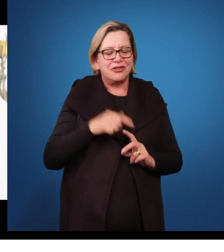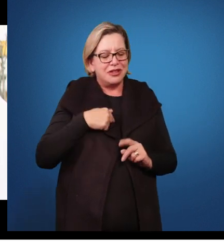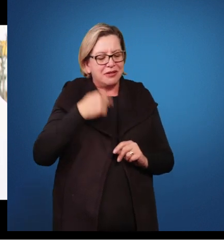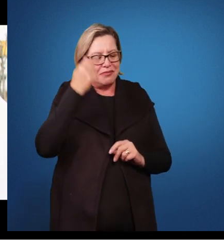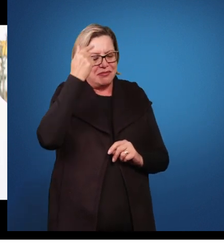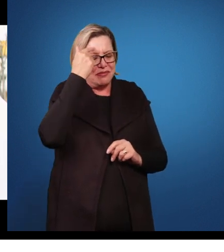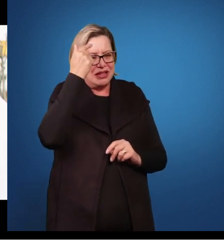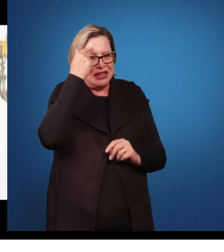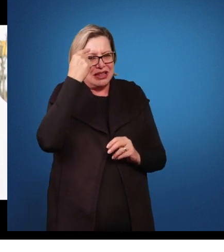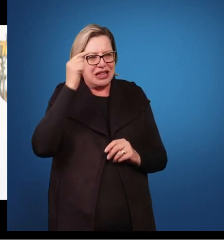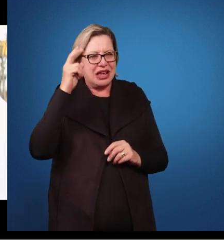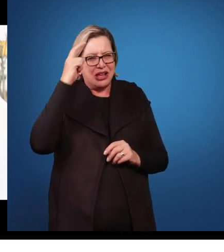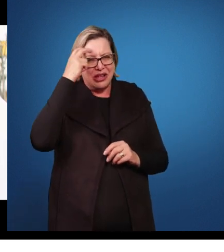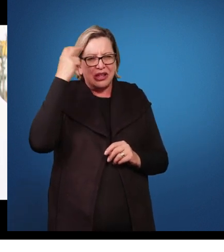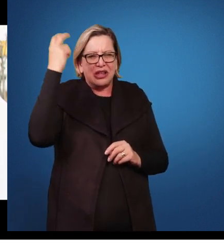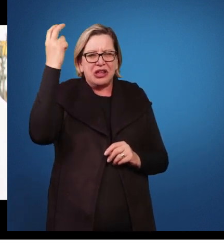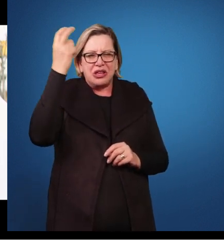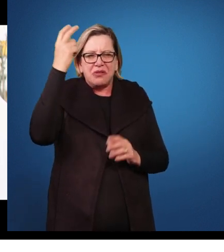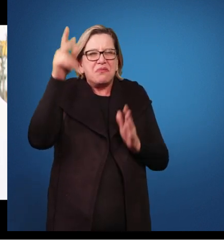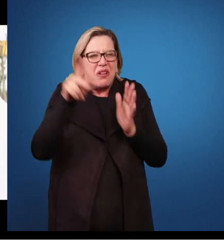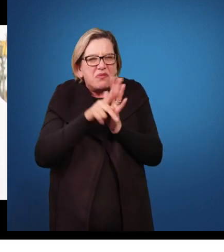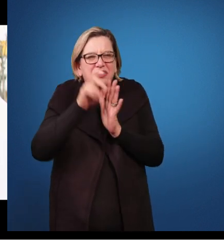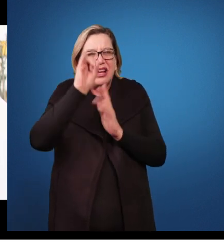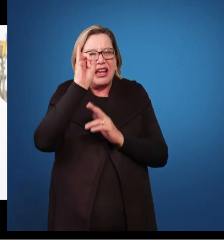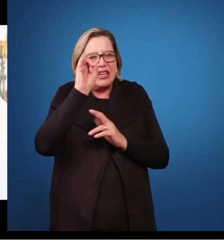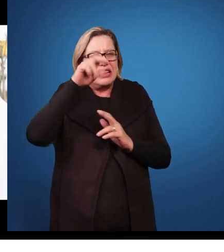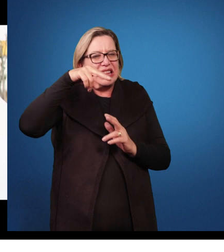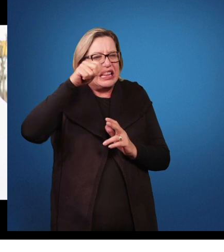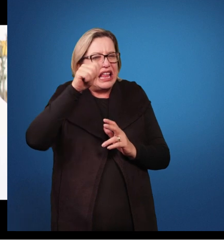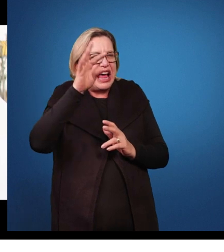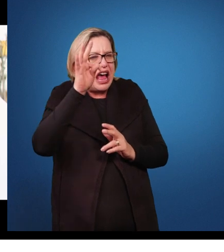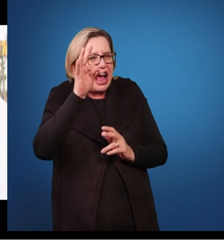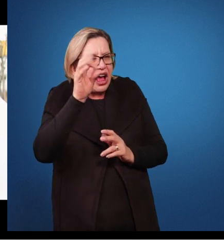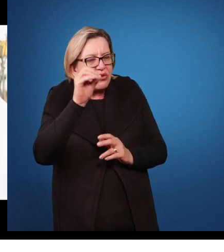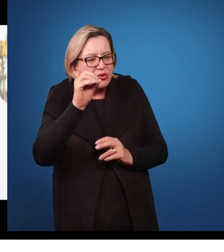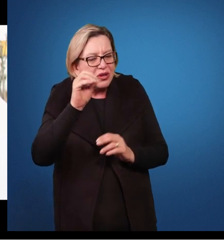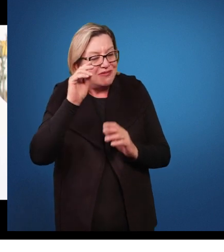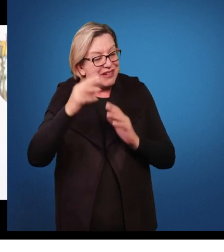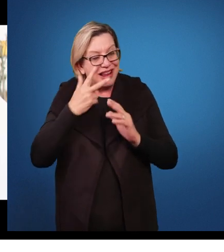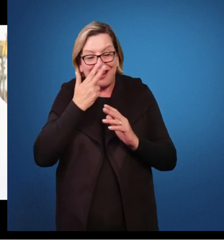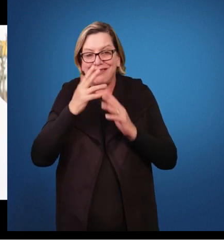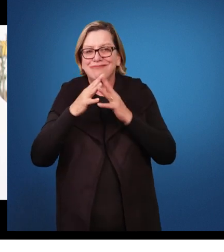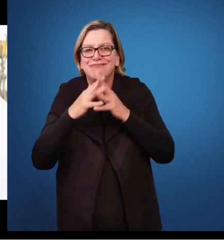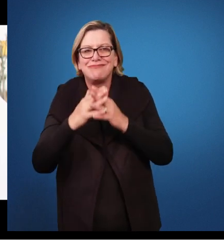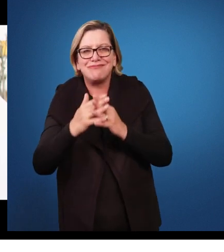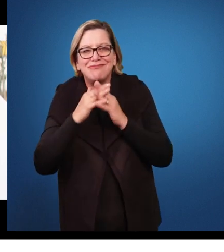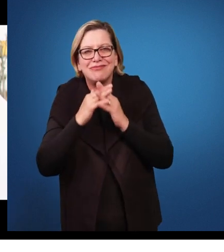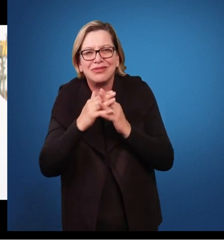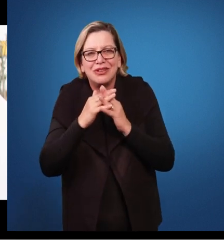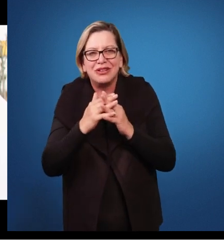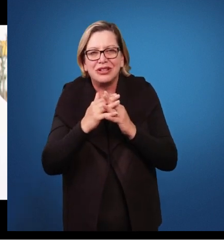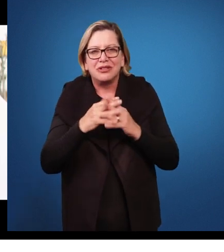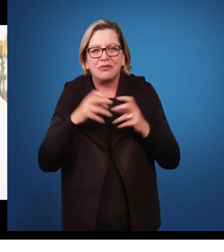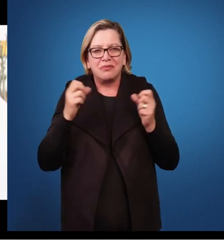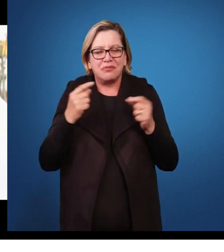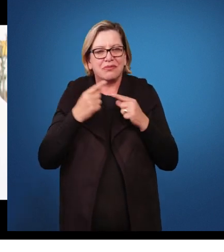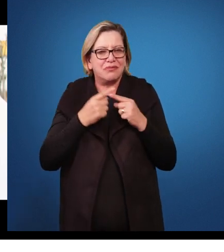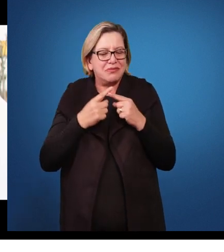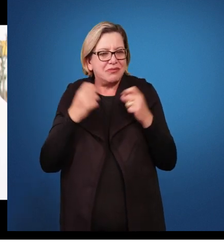inata é um pouco ou tanto quanto complicado, né? Porque a gente pode encontrar, se a gente for